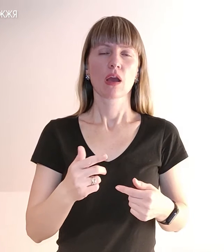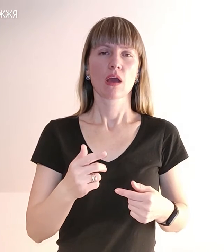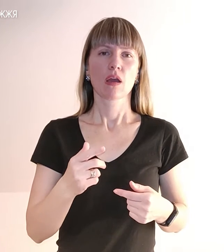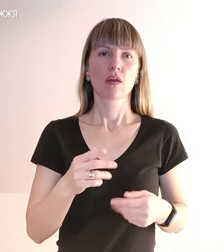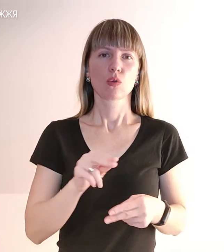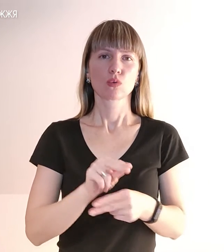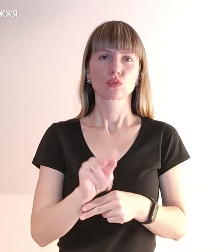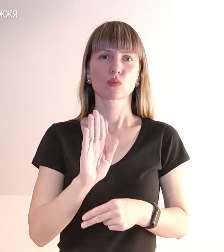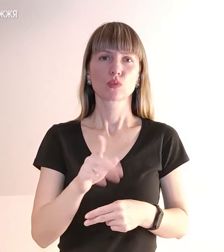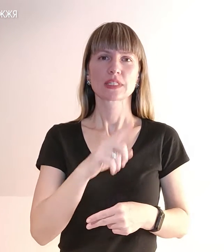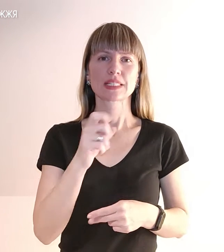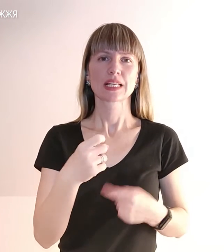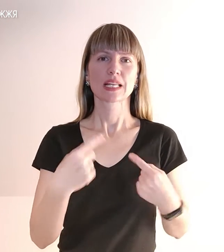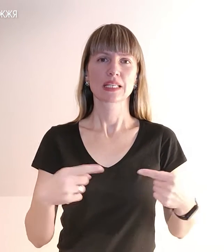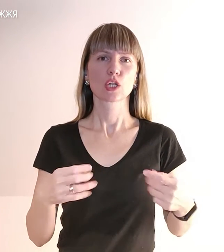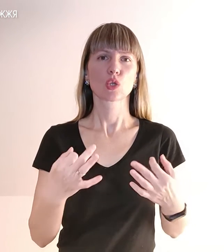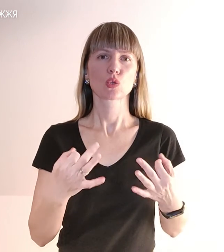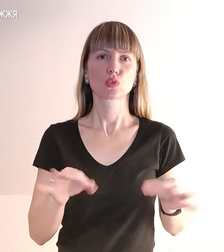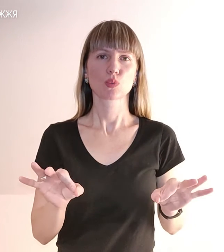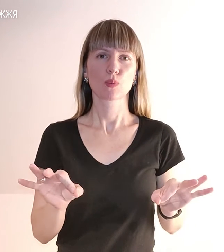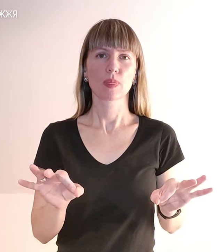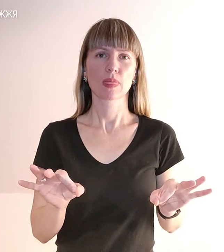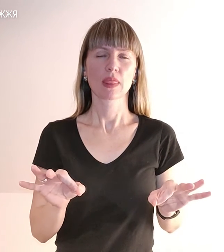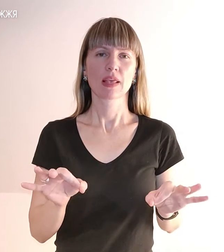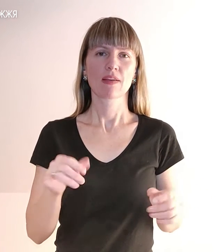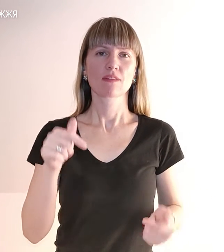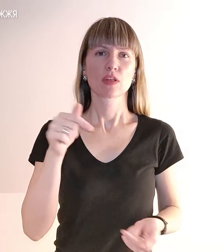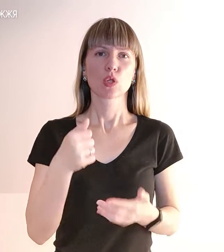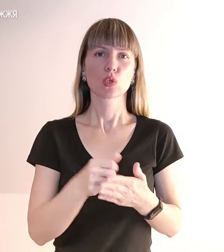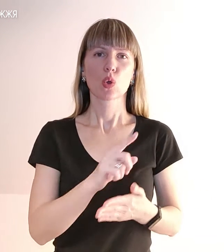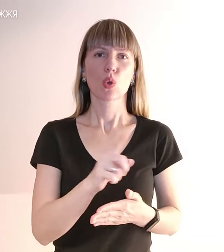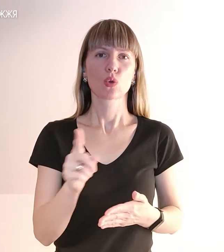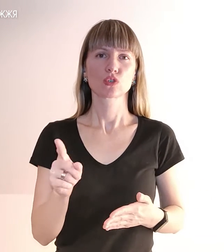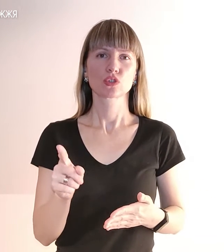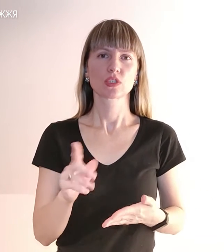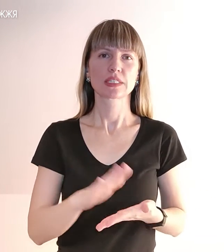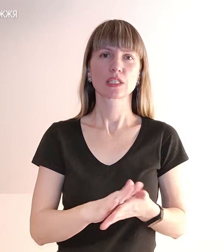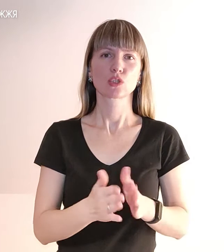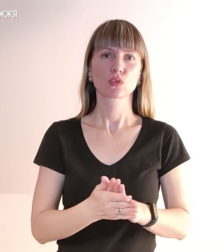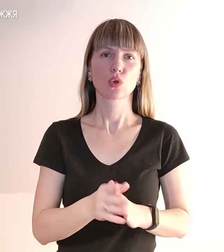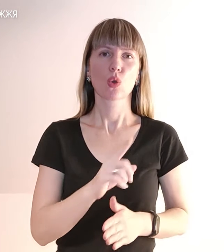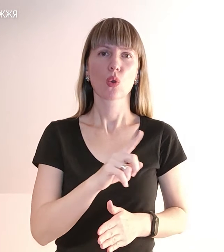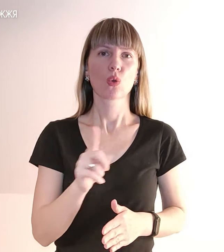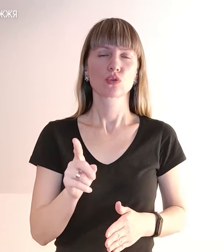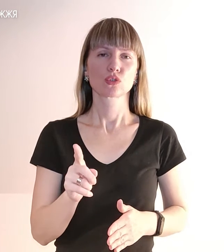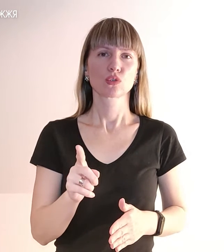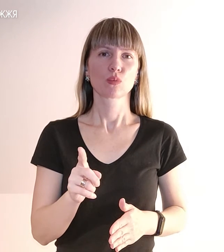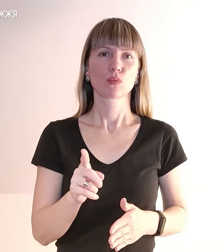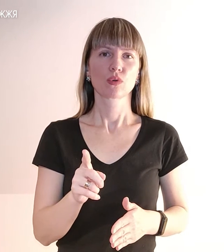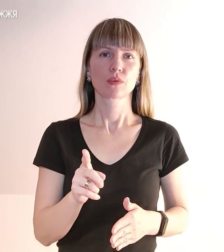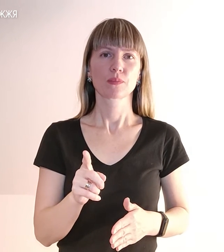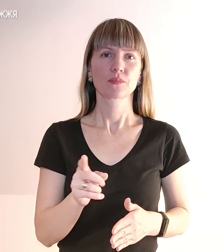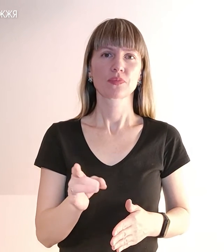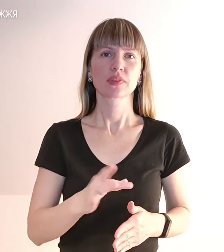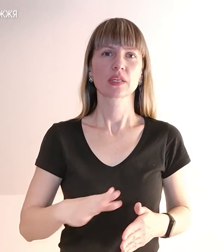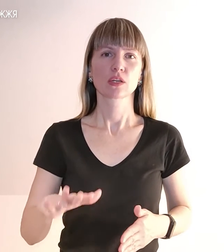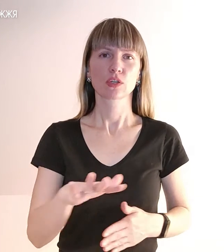з різними доступними, відповідно до кожної конкретної ситуації в кожному конкретному районі території,